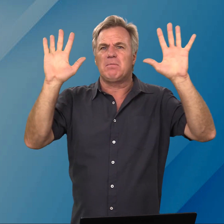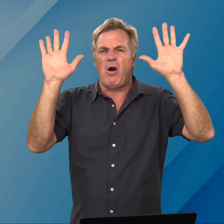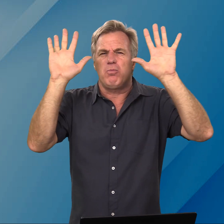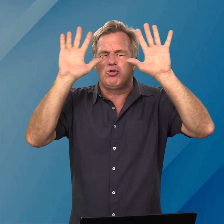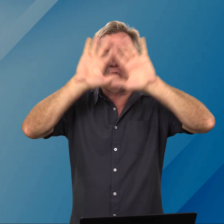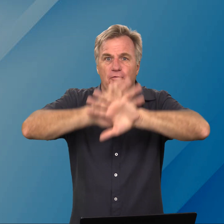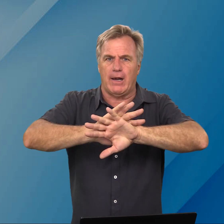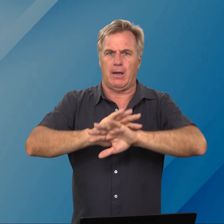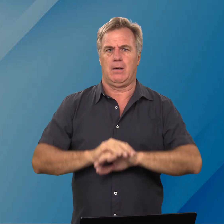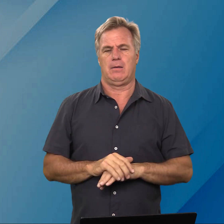dit maak om dover